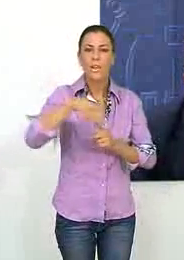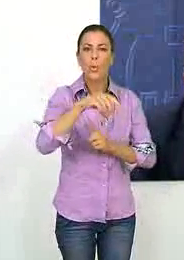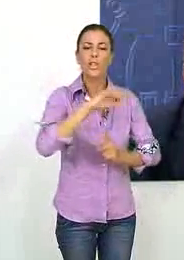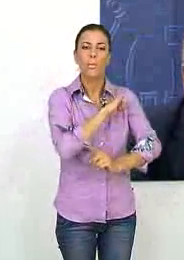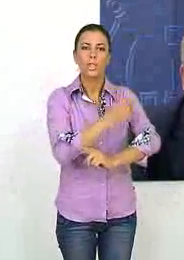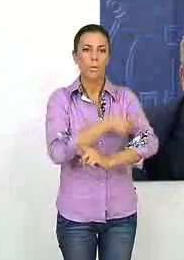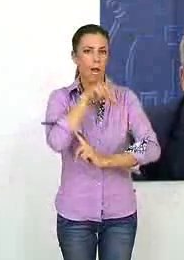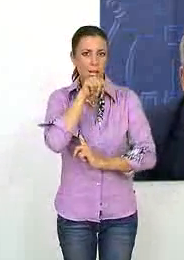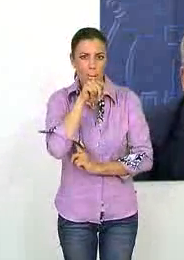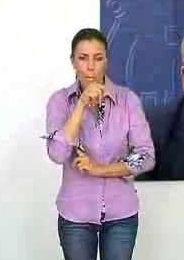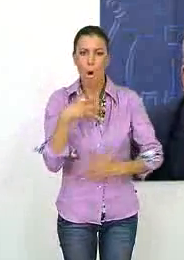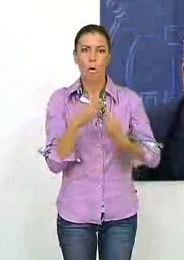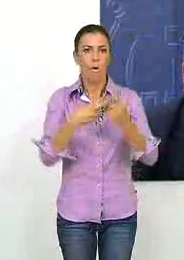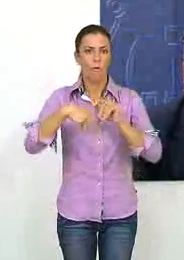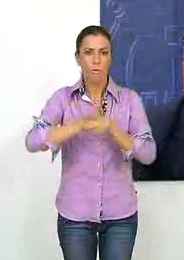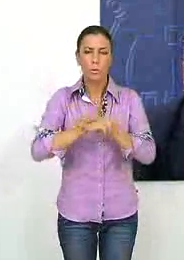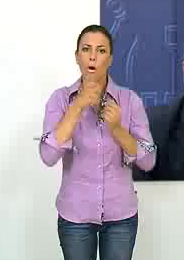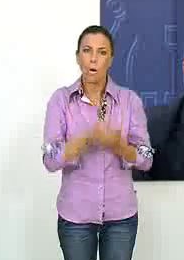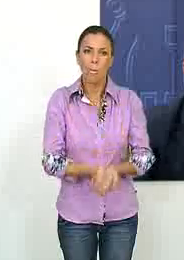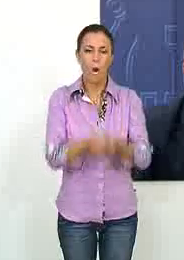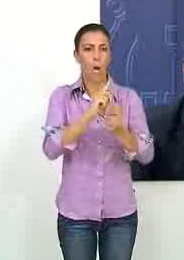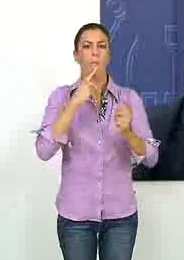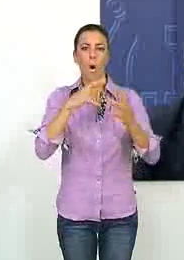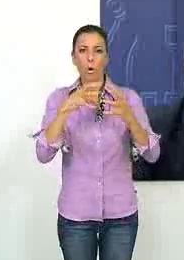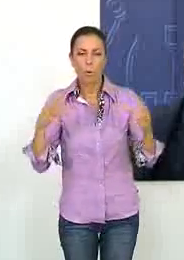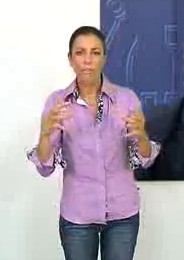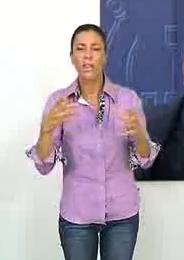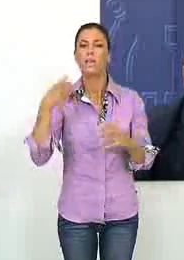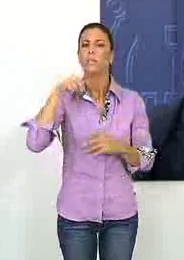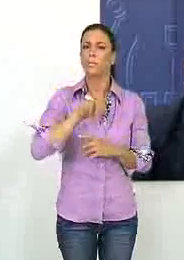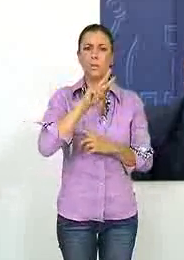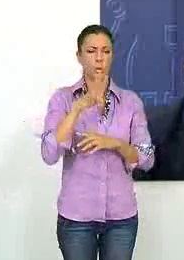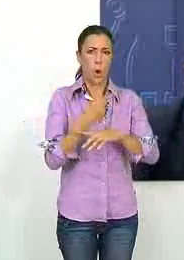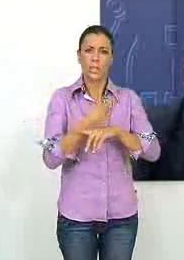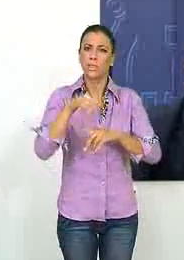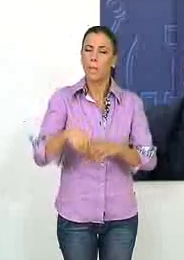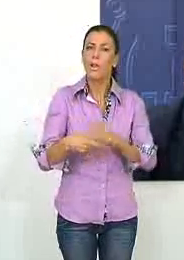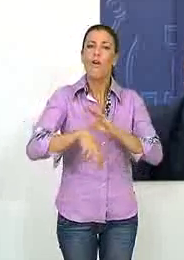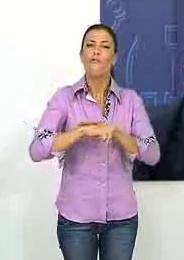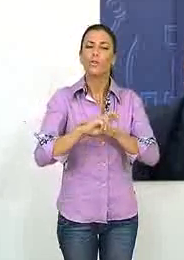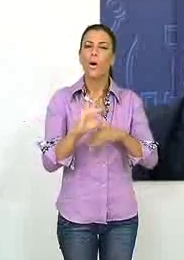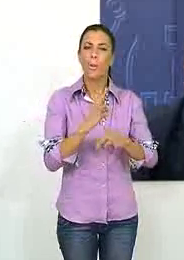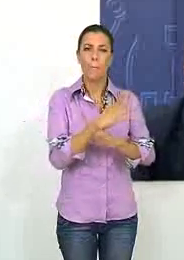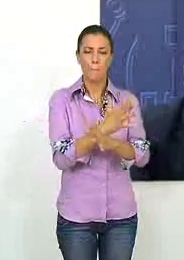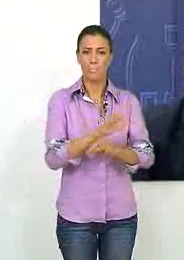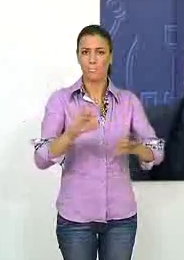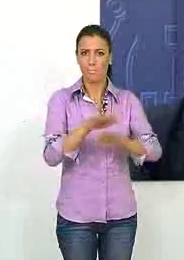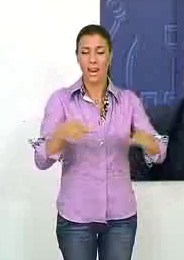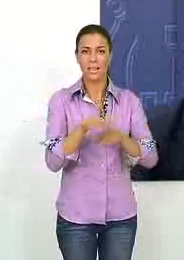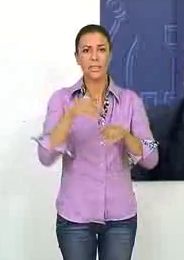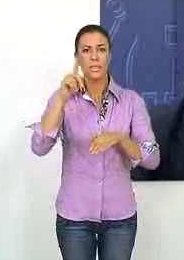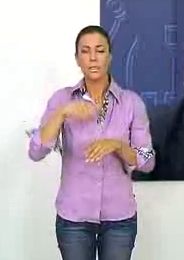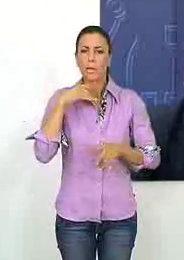de Cruzcampo con fútbol, volei o rugby, las 24 horas de fútbol playa, una jornada de spinning,